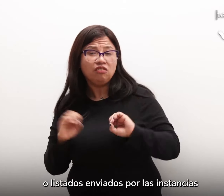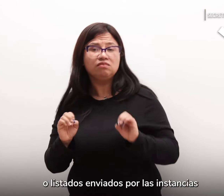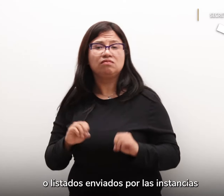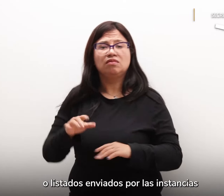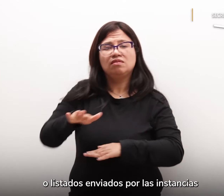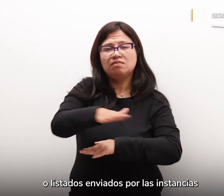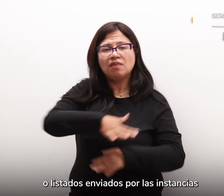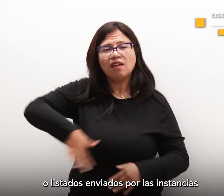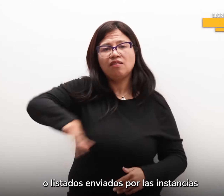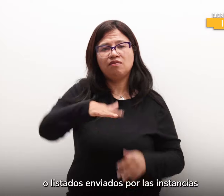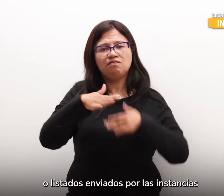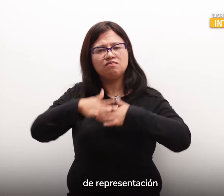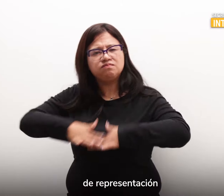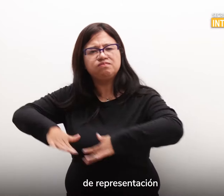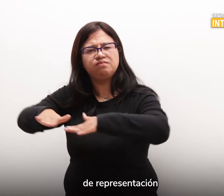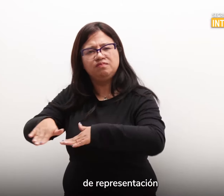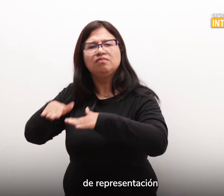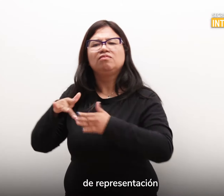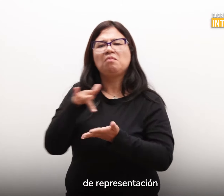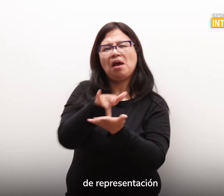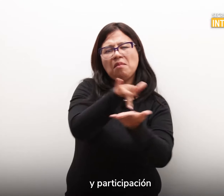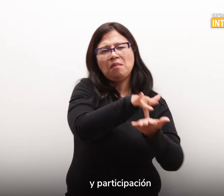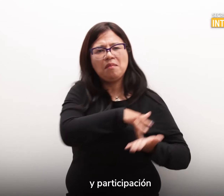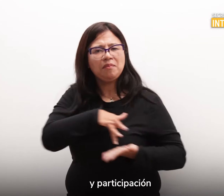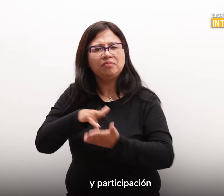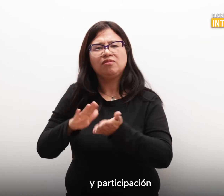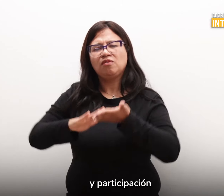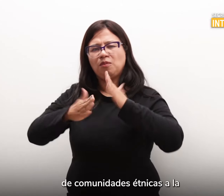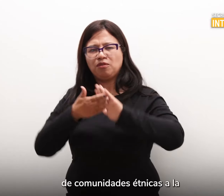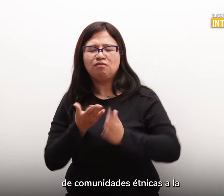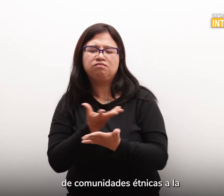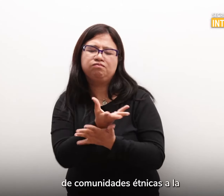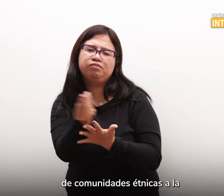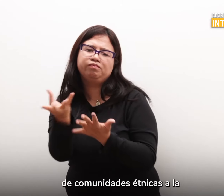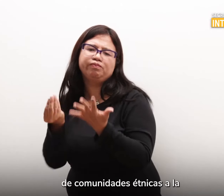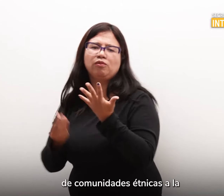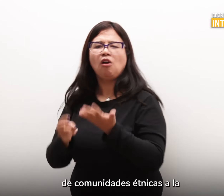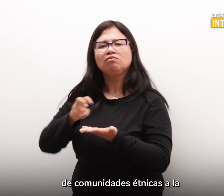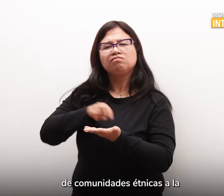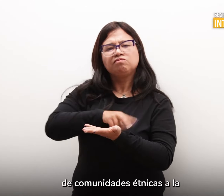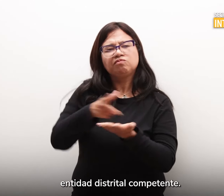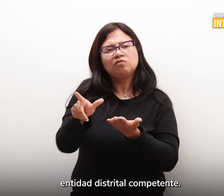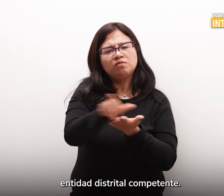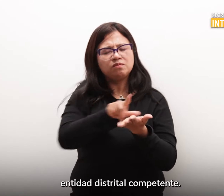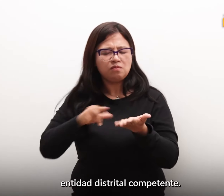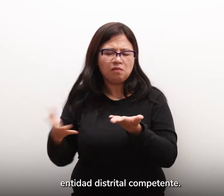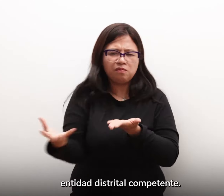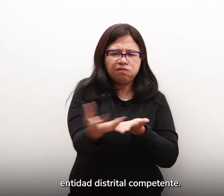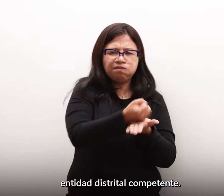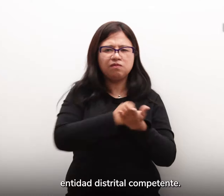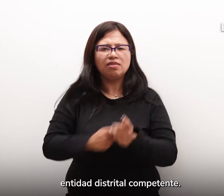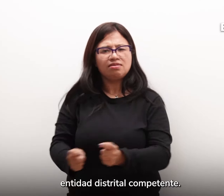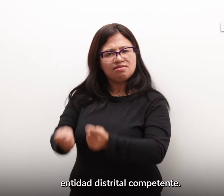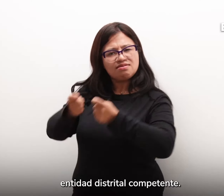enviados por las instancias de representación y participación de comunidades étnicas a la entidad distrital competente. 12.